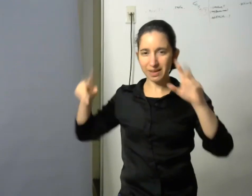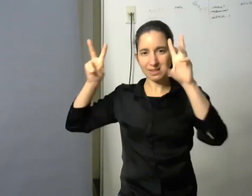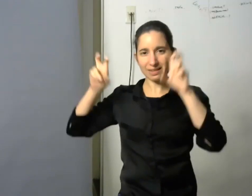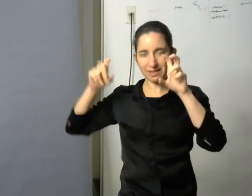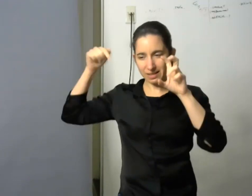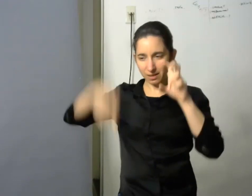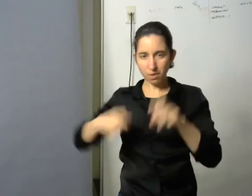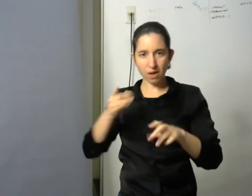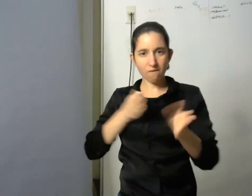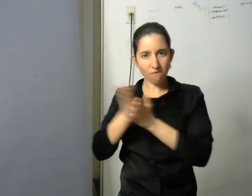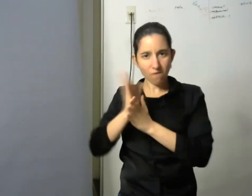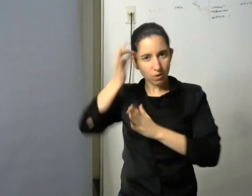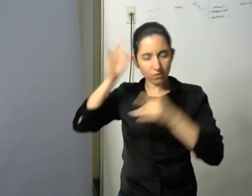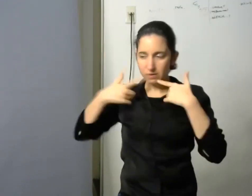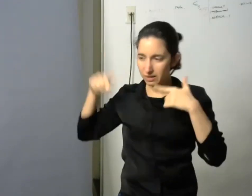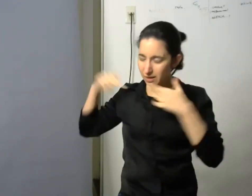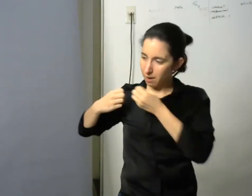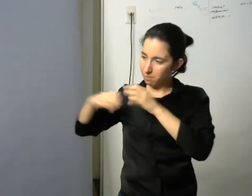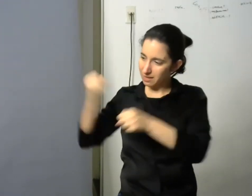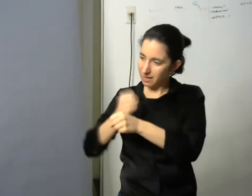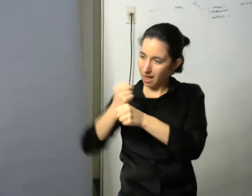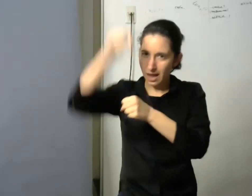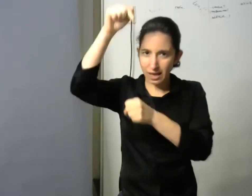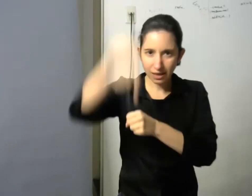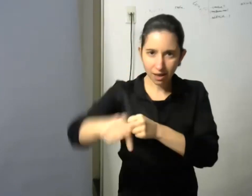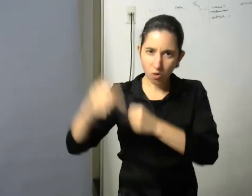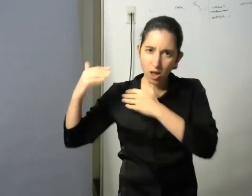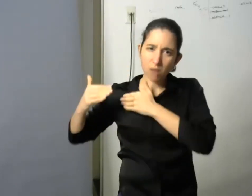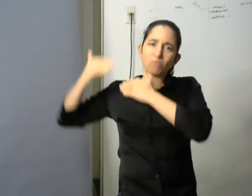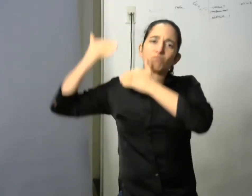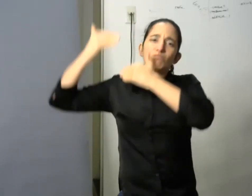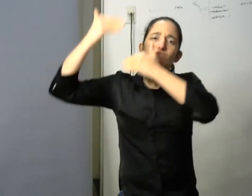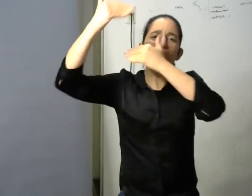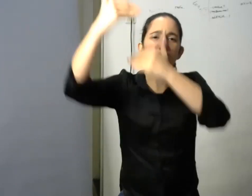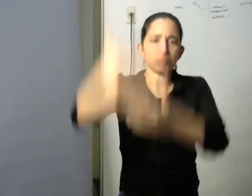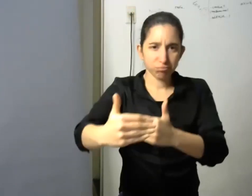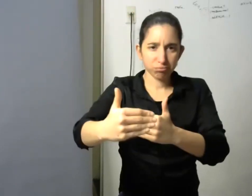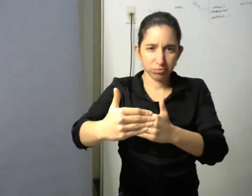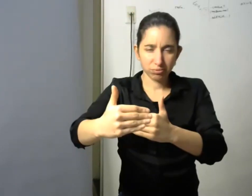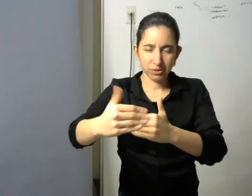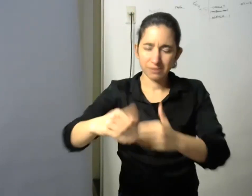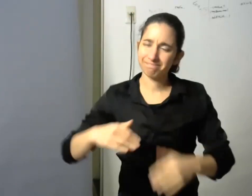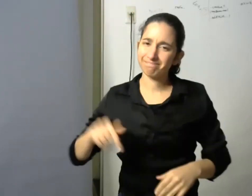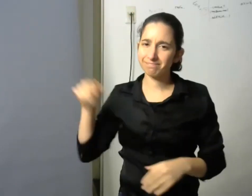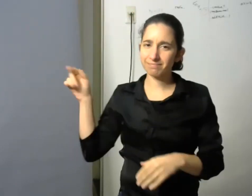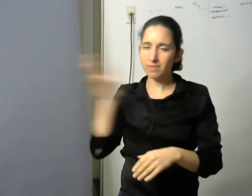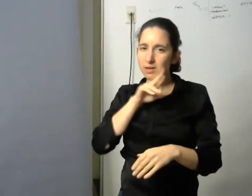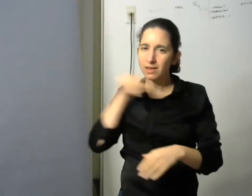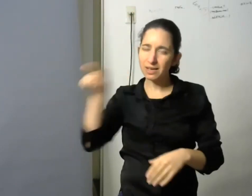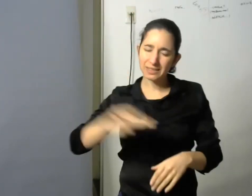facultad como programa y estoy tremendamente agradecida por pertenecer al equipo